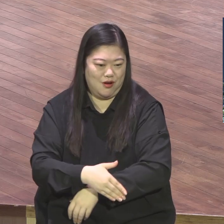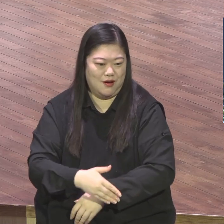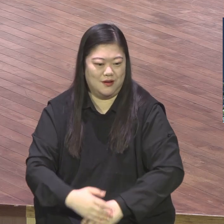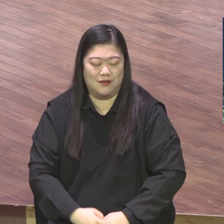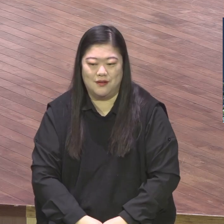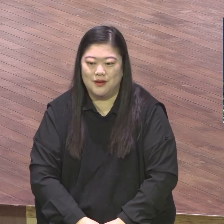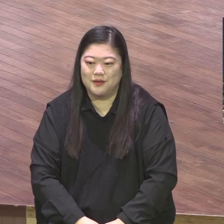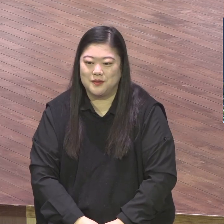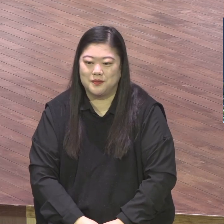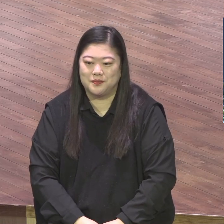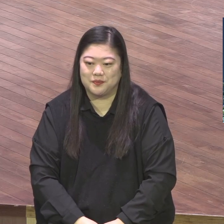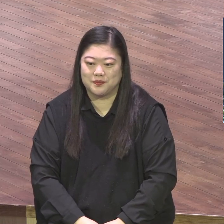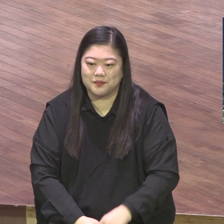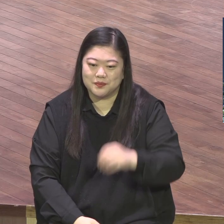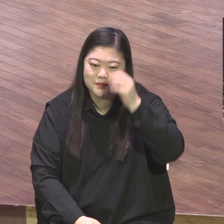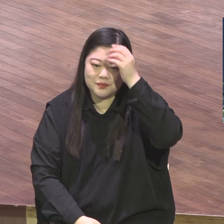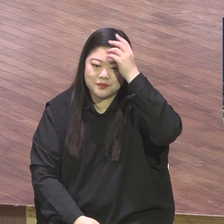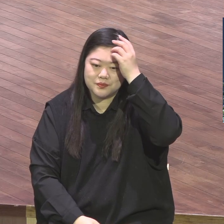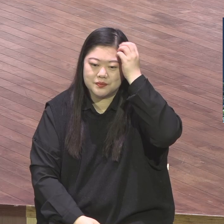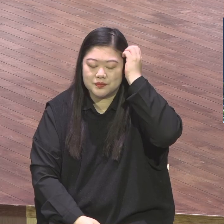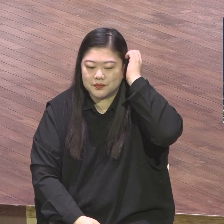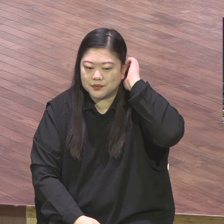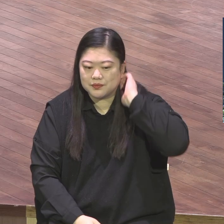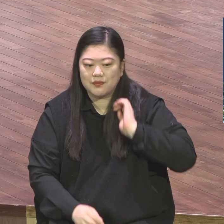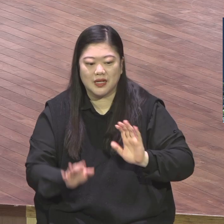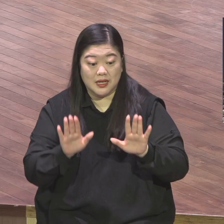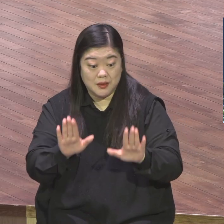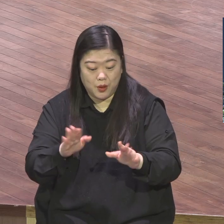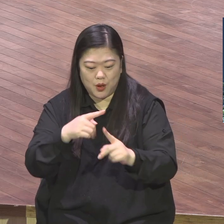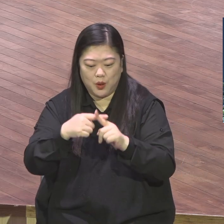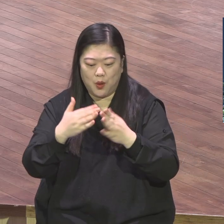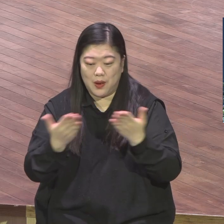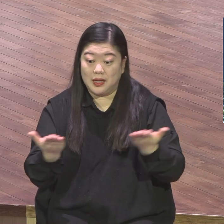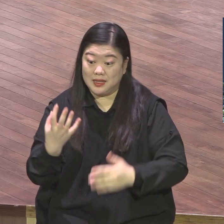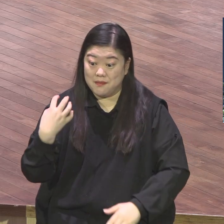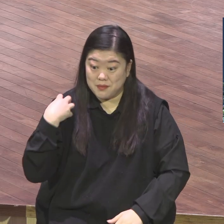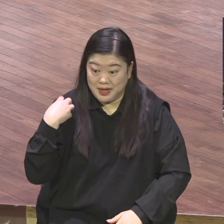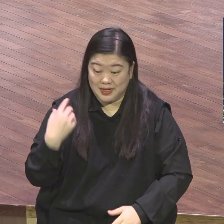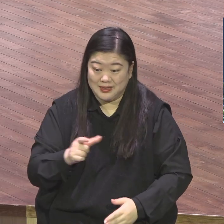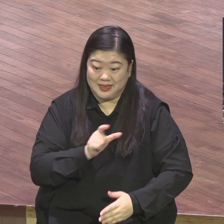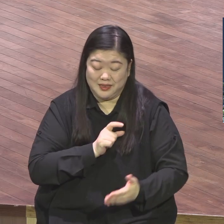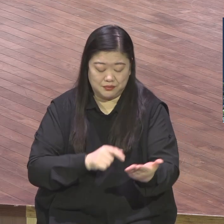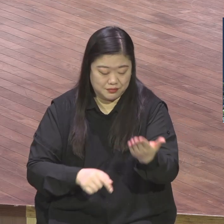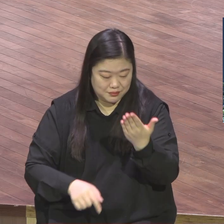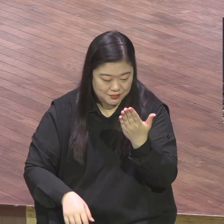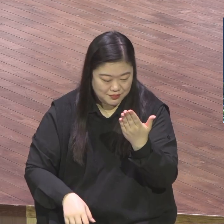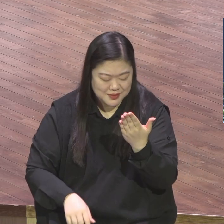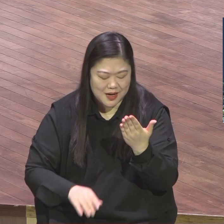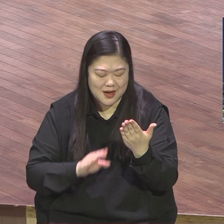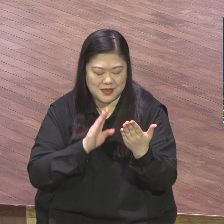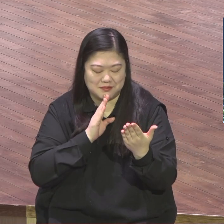이번에 청직으로 선정이 된 분들은 영적 각오와 또 결단이